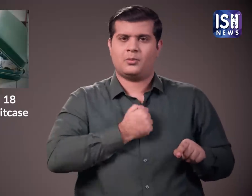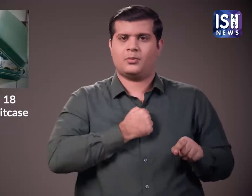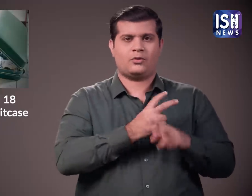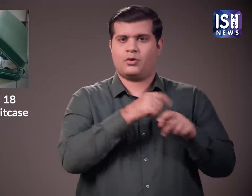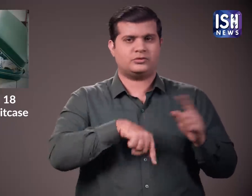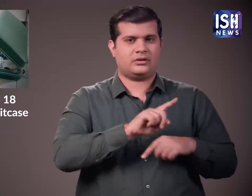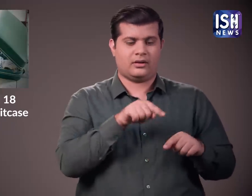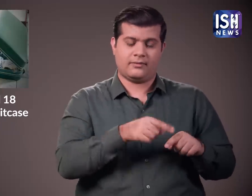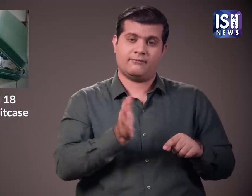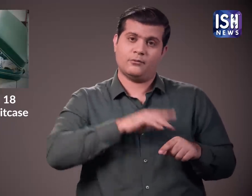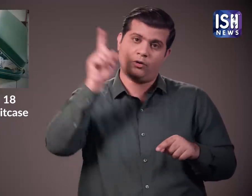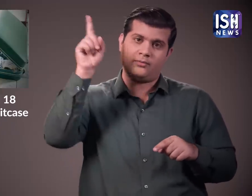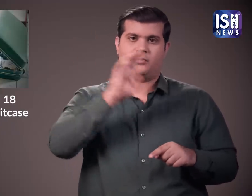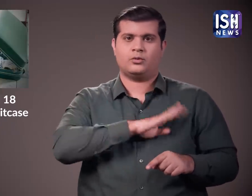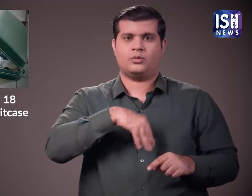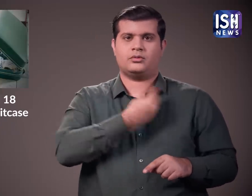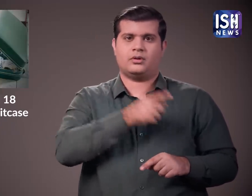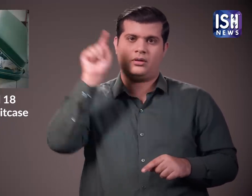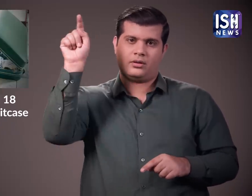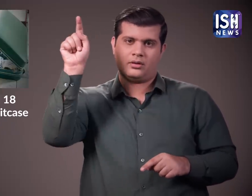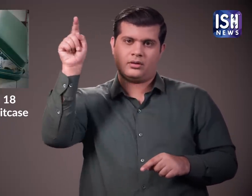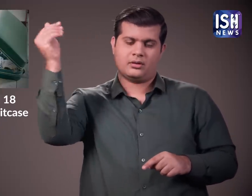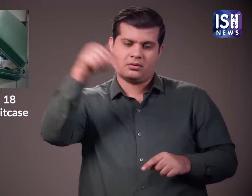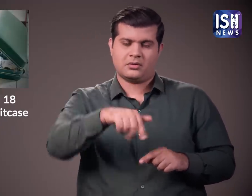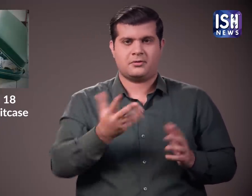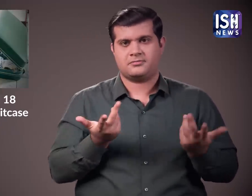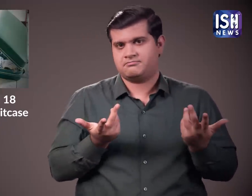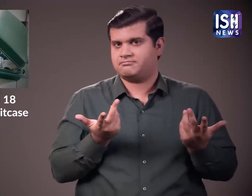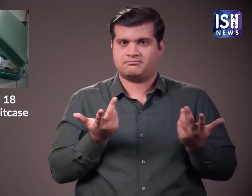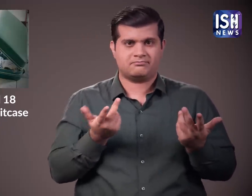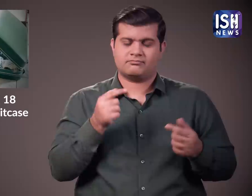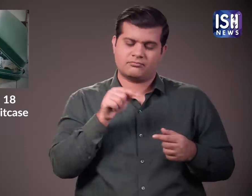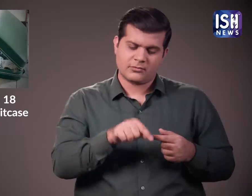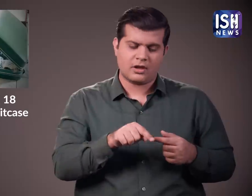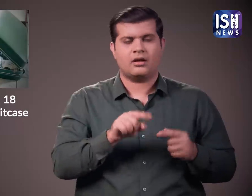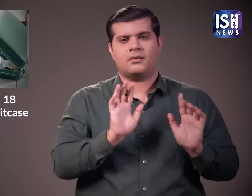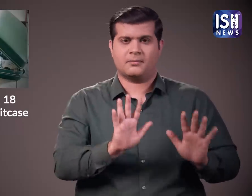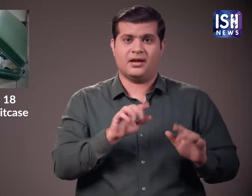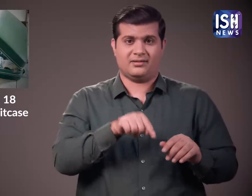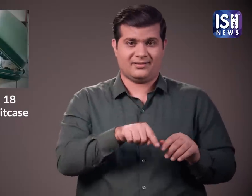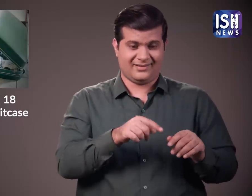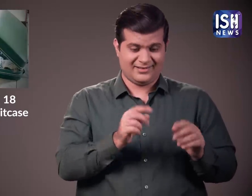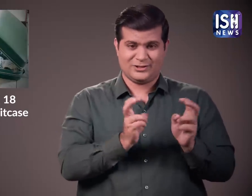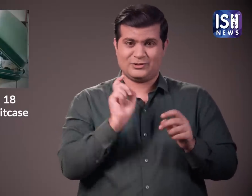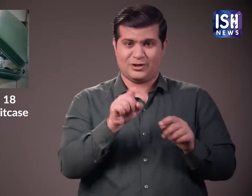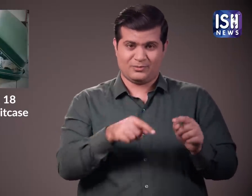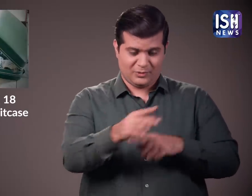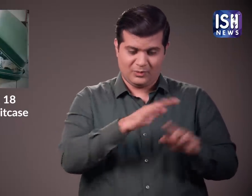हैं। उन्हें सुरक्षित